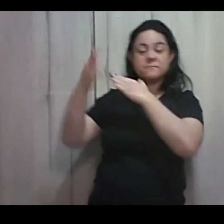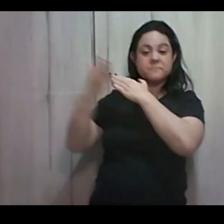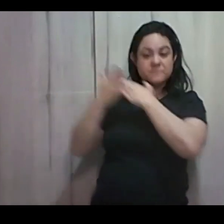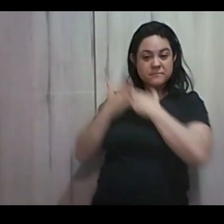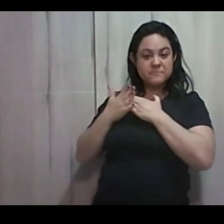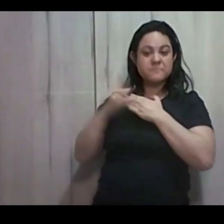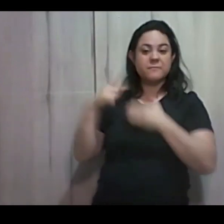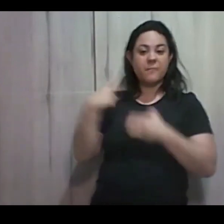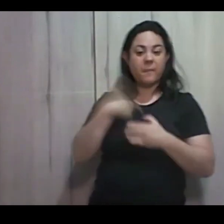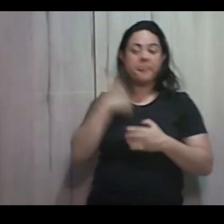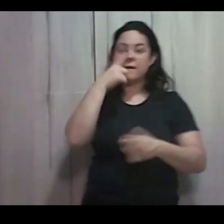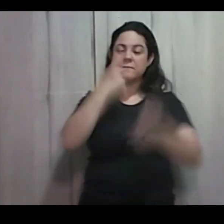Toda dificuldade